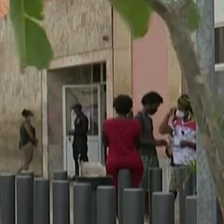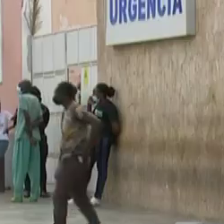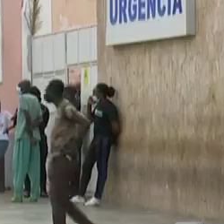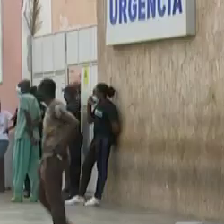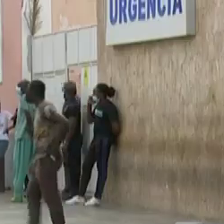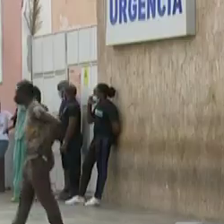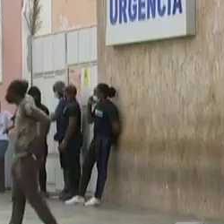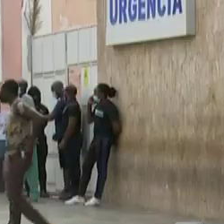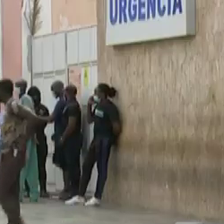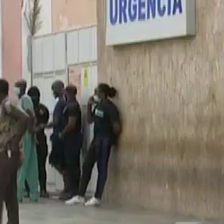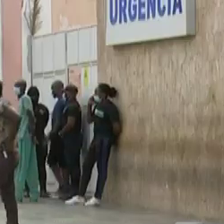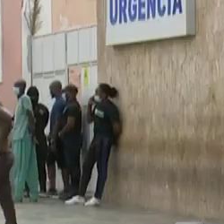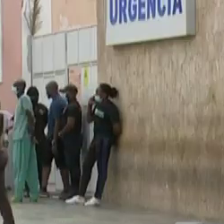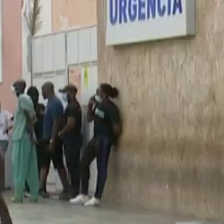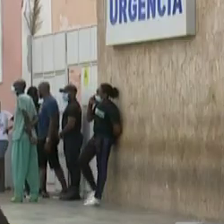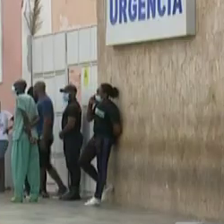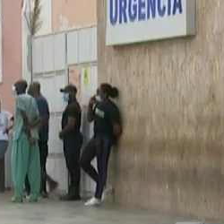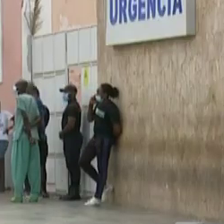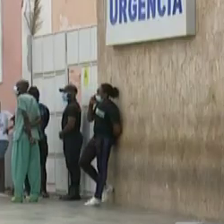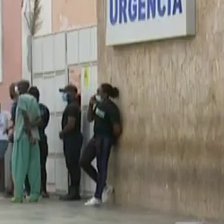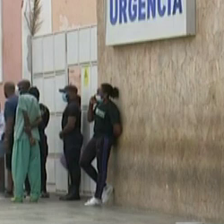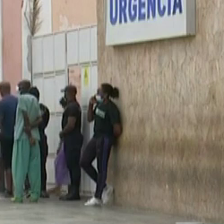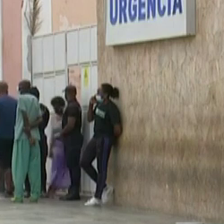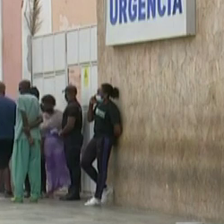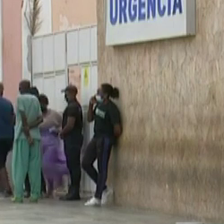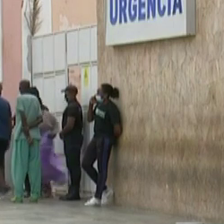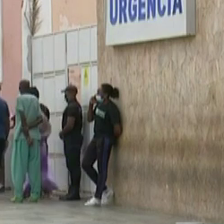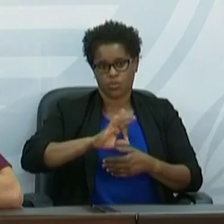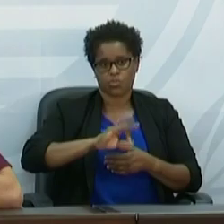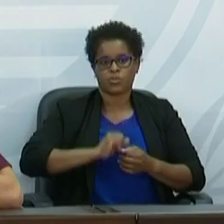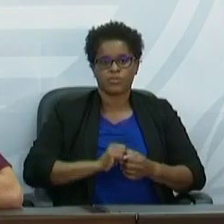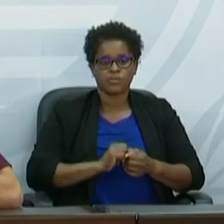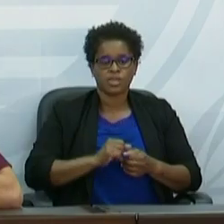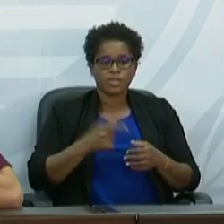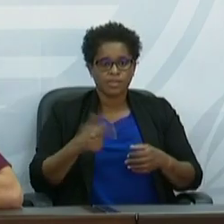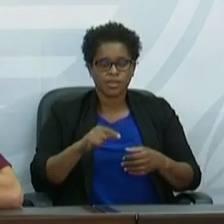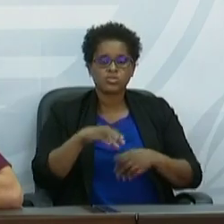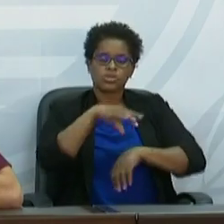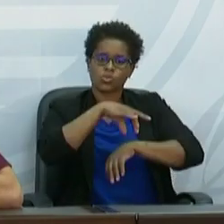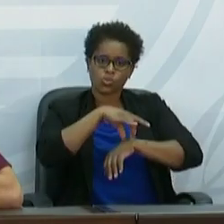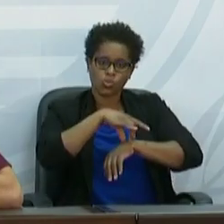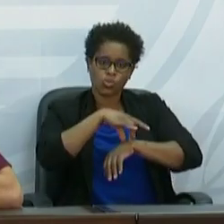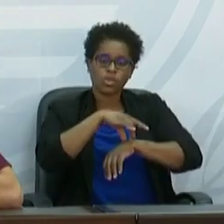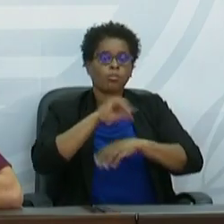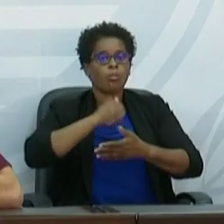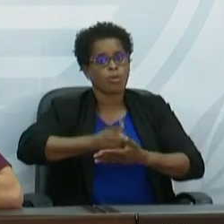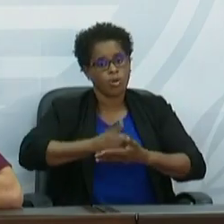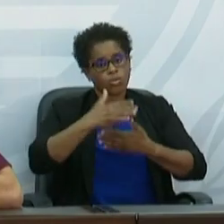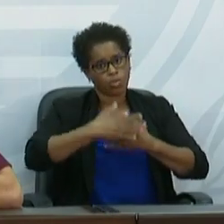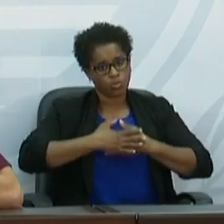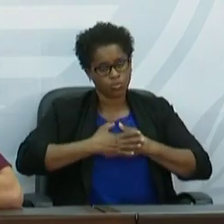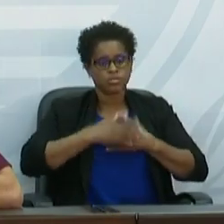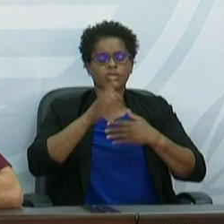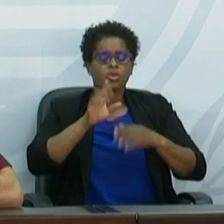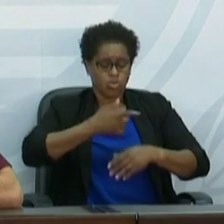recuperadas, mas há registros de duas mortes e 53 pessoas internadas. Em termos de óbitos, nós tivemos